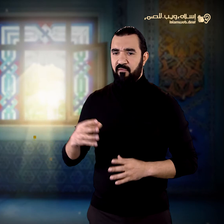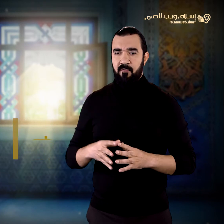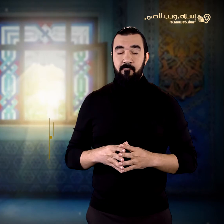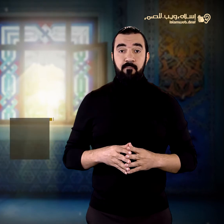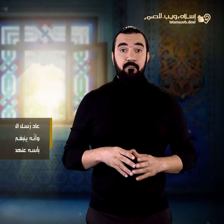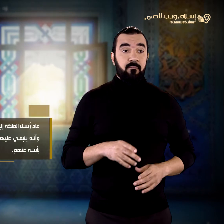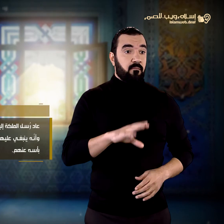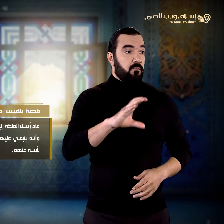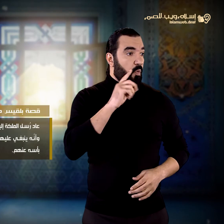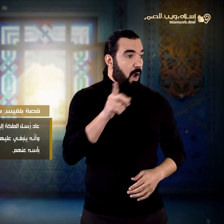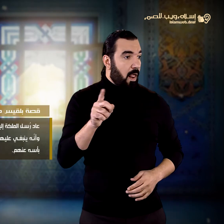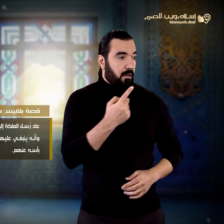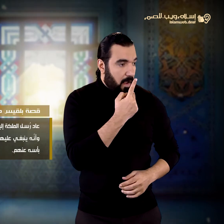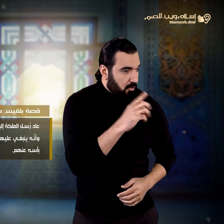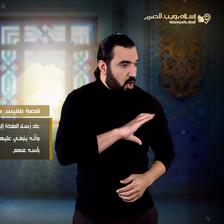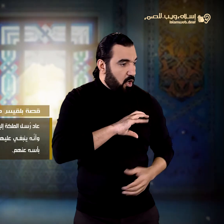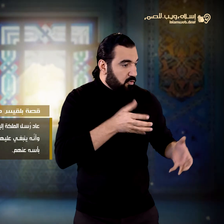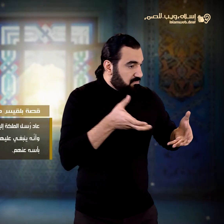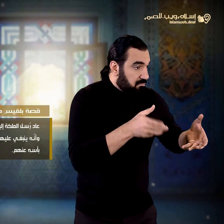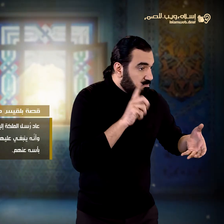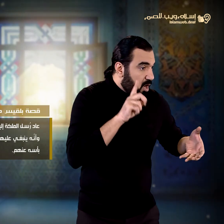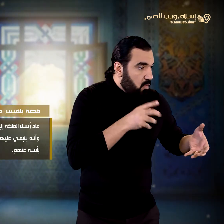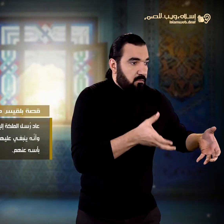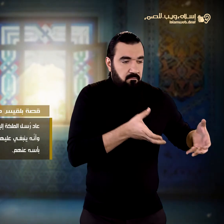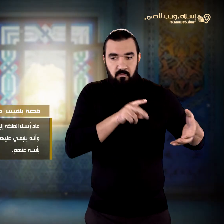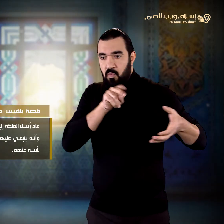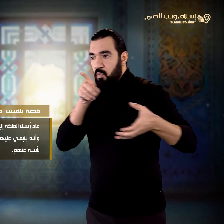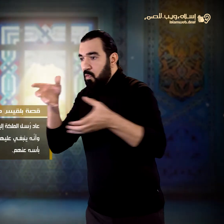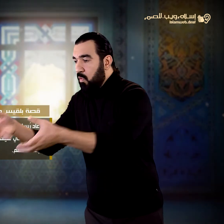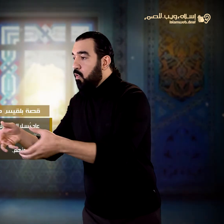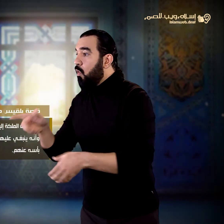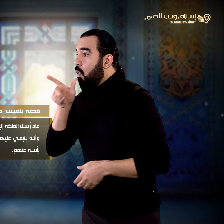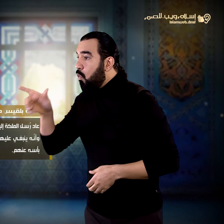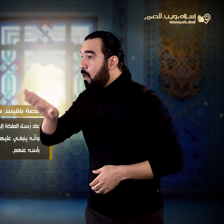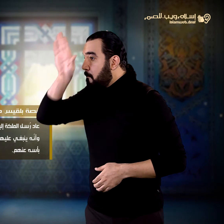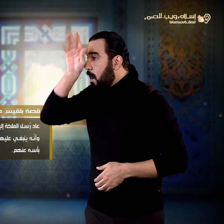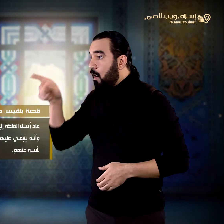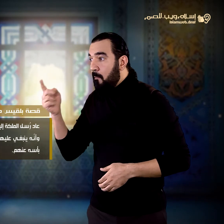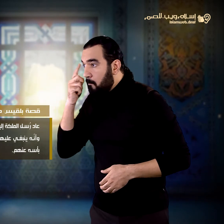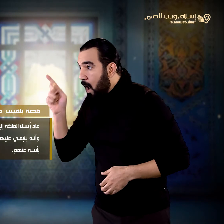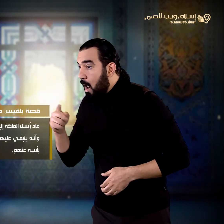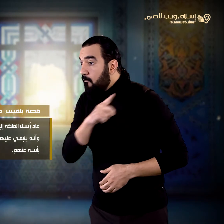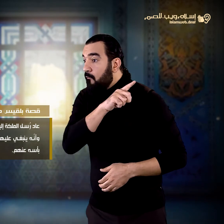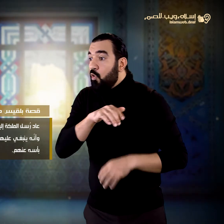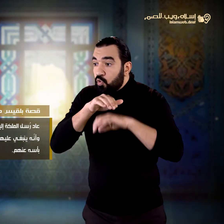عاد رسل الملكة إليها ناقلين لها مدى قوة سليمان عليه السلام